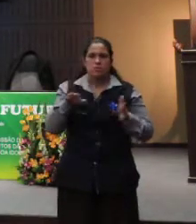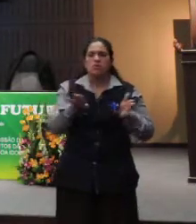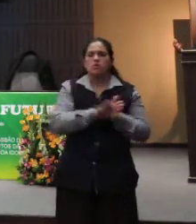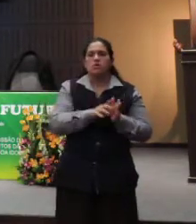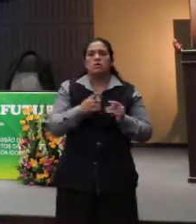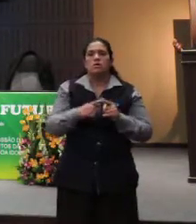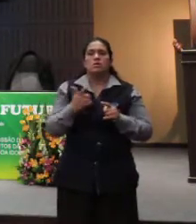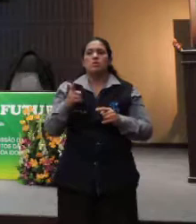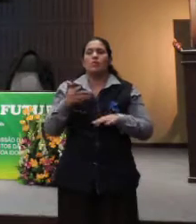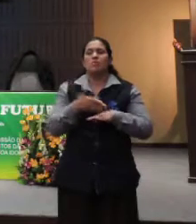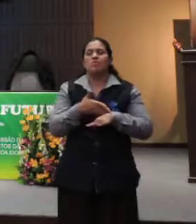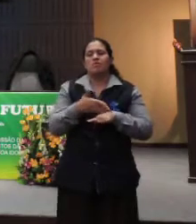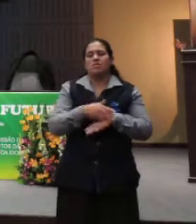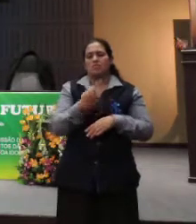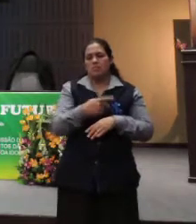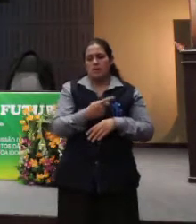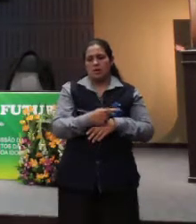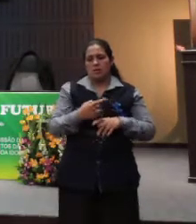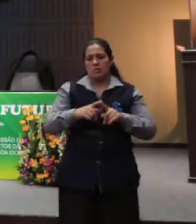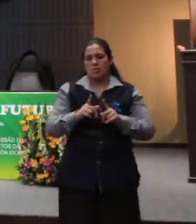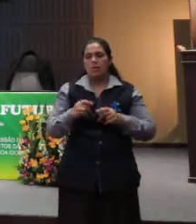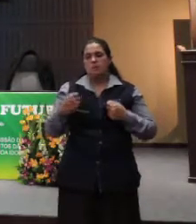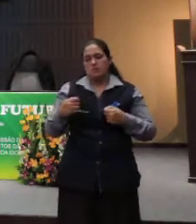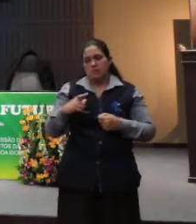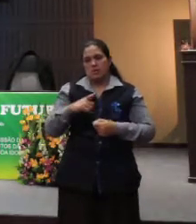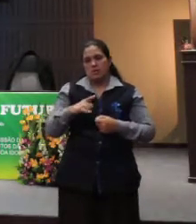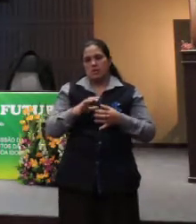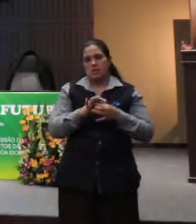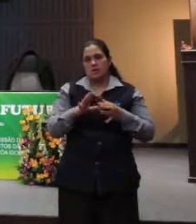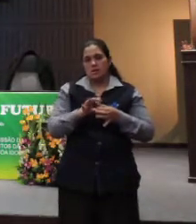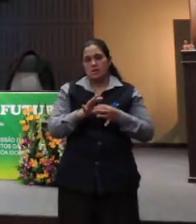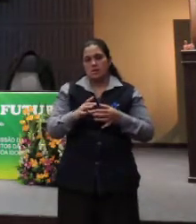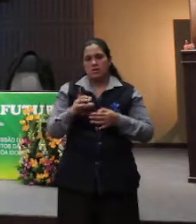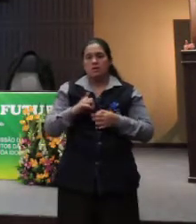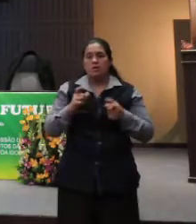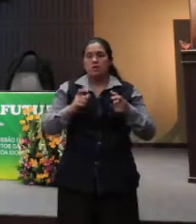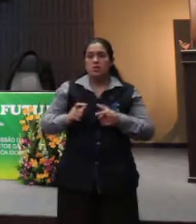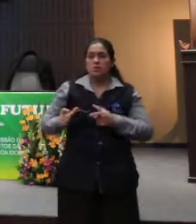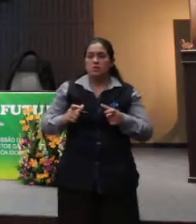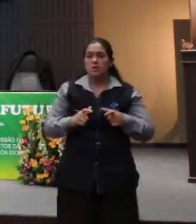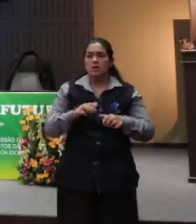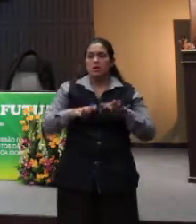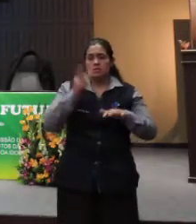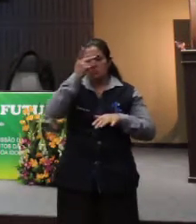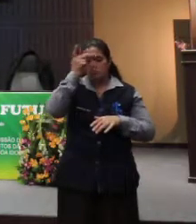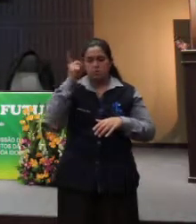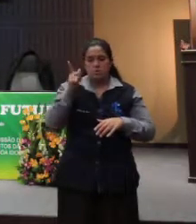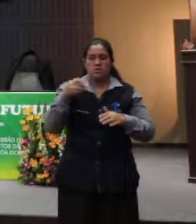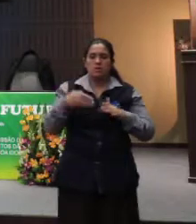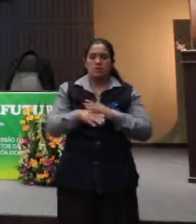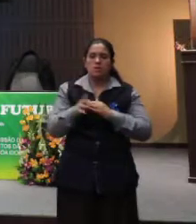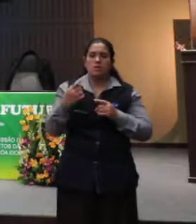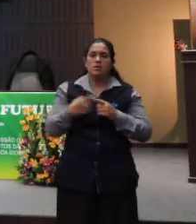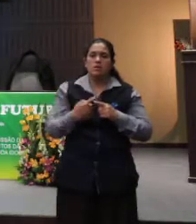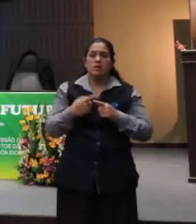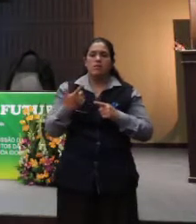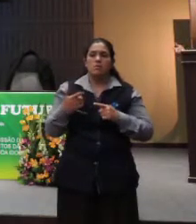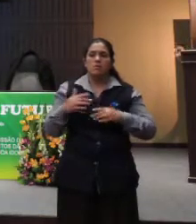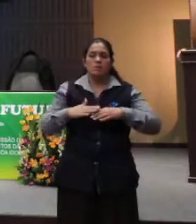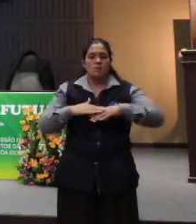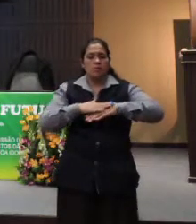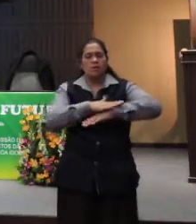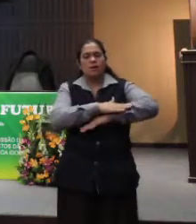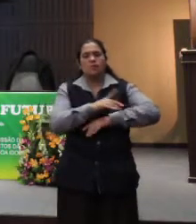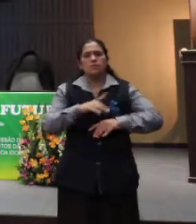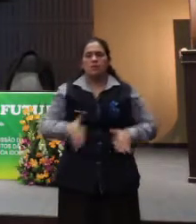acessível para ela. Enquanto deveria ser. Alguns lugares, a pessoa simplesmente não entra porque não tem uma rampa e ela